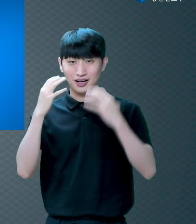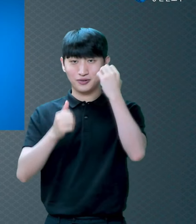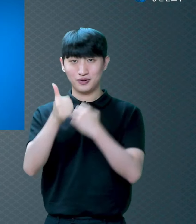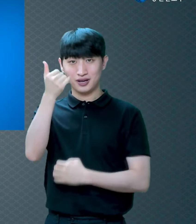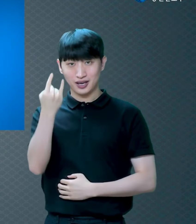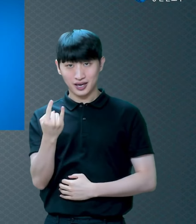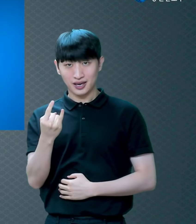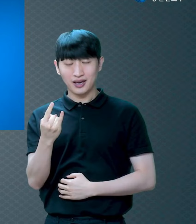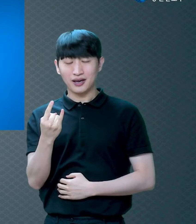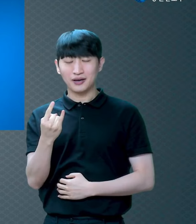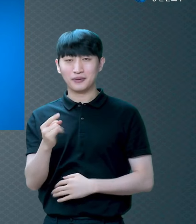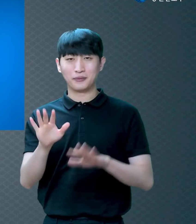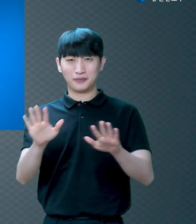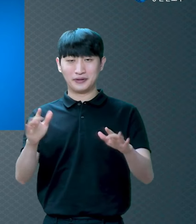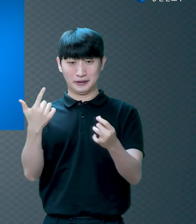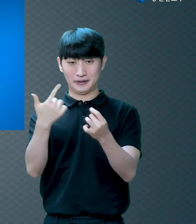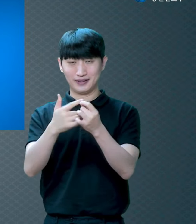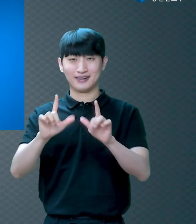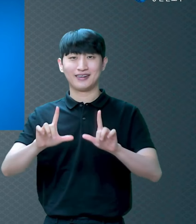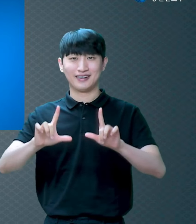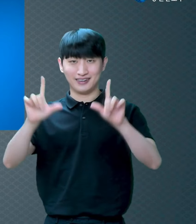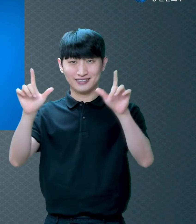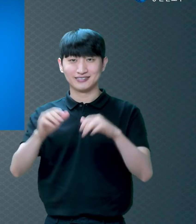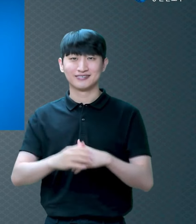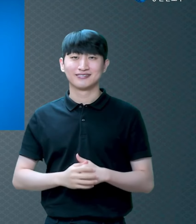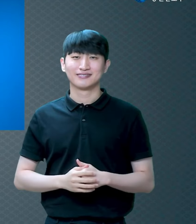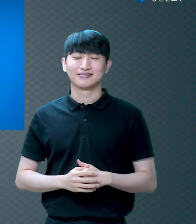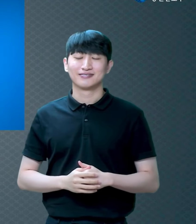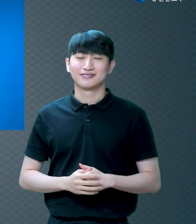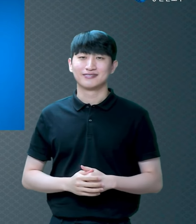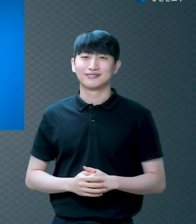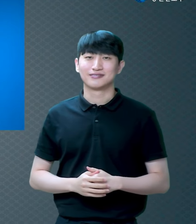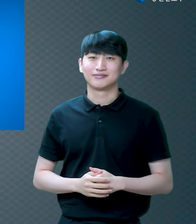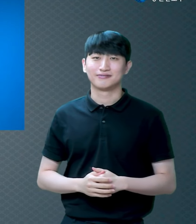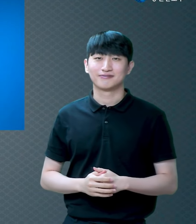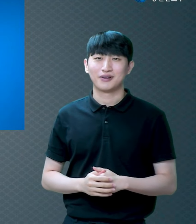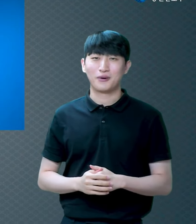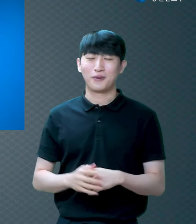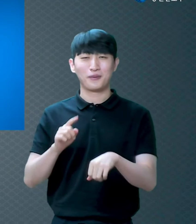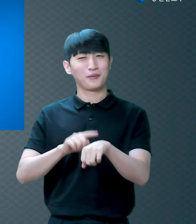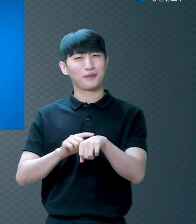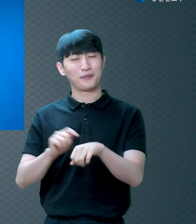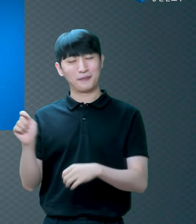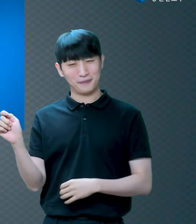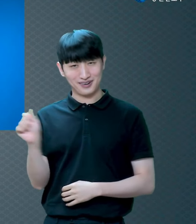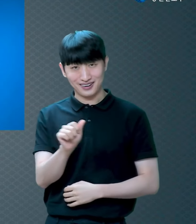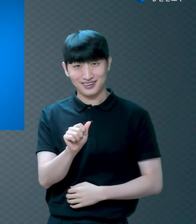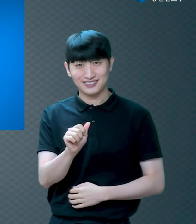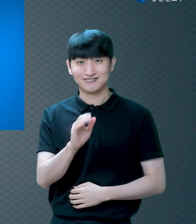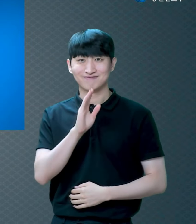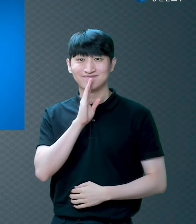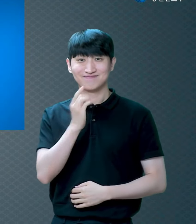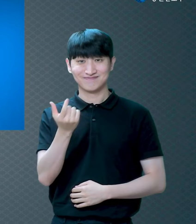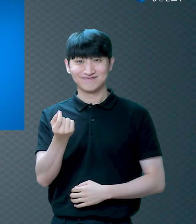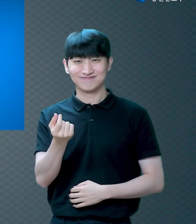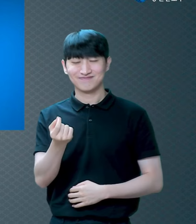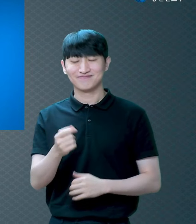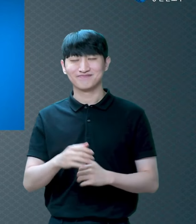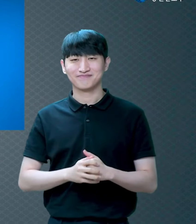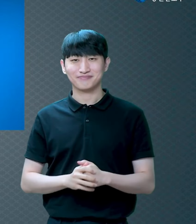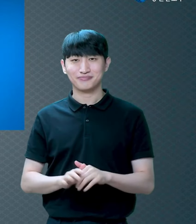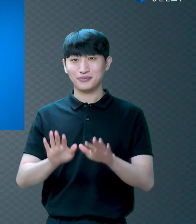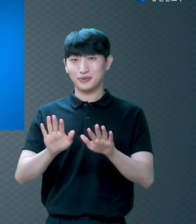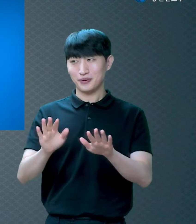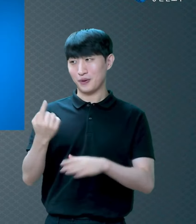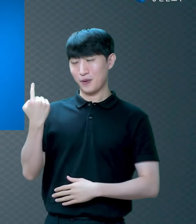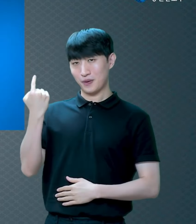여섯 번째 시간이 되었습니다 굉장히 빠른데요 오늘은 어제 말씀을